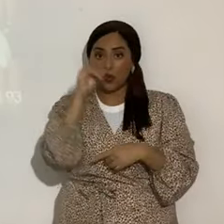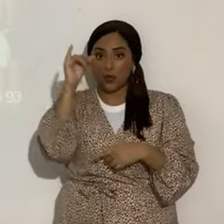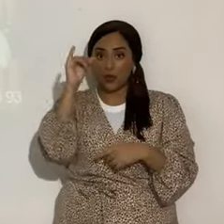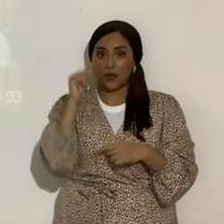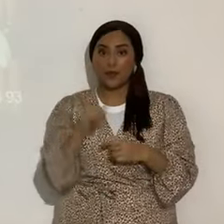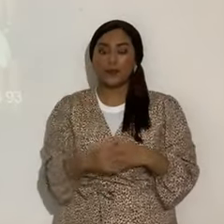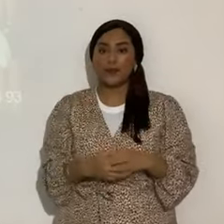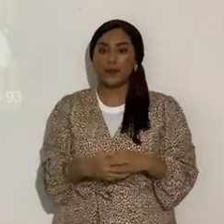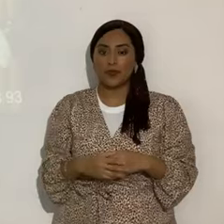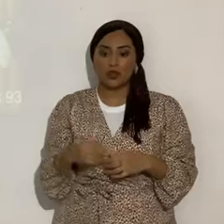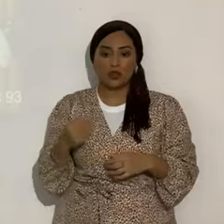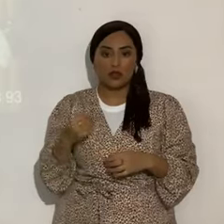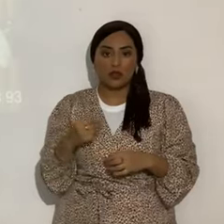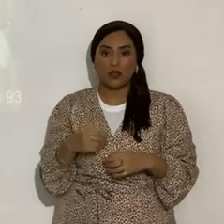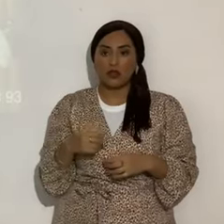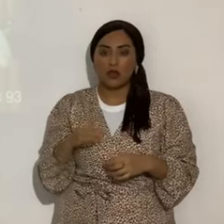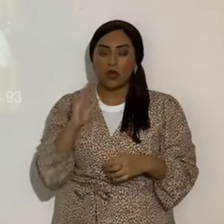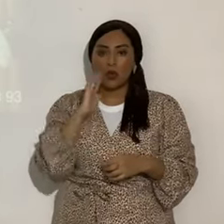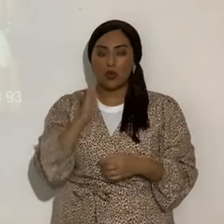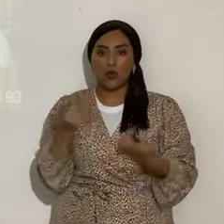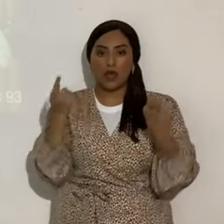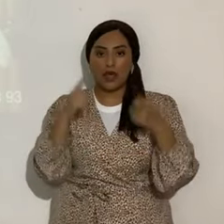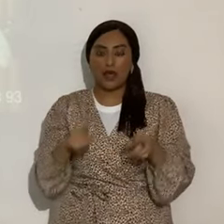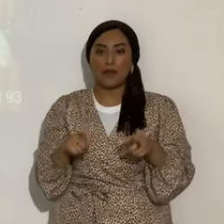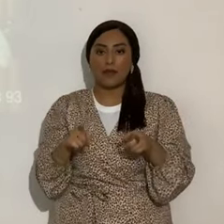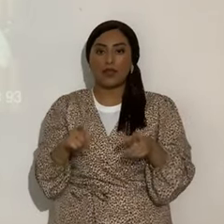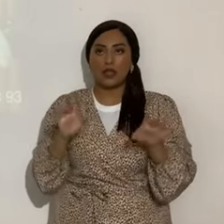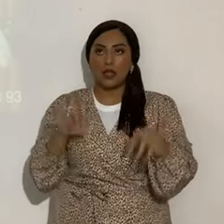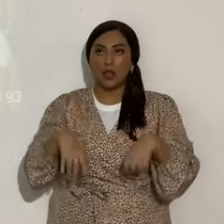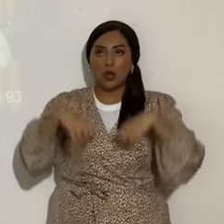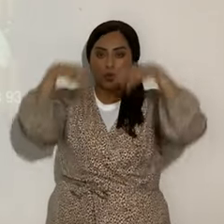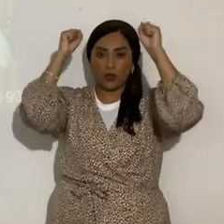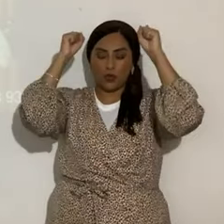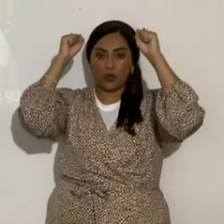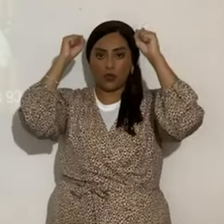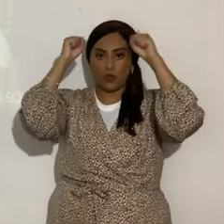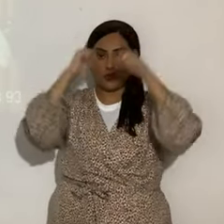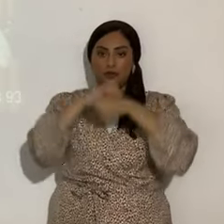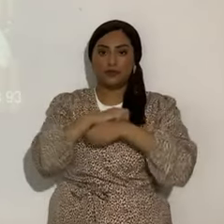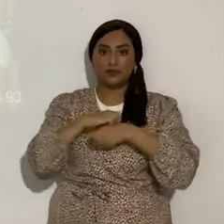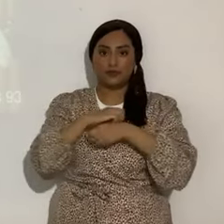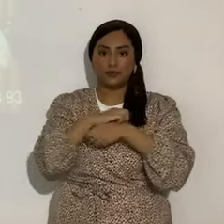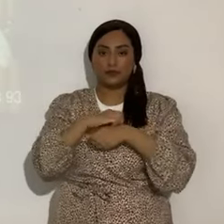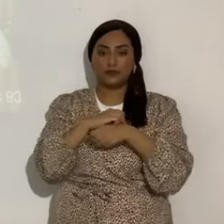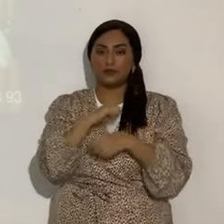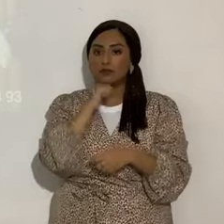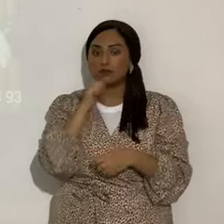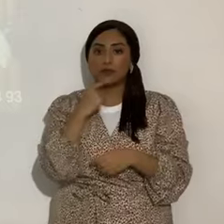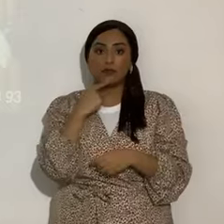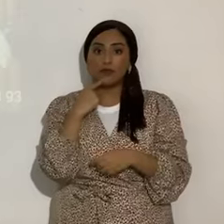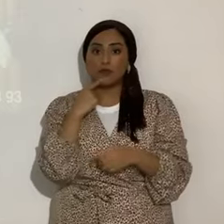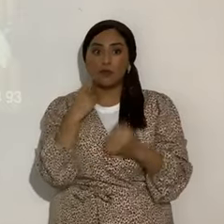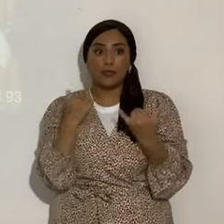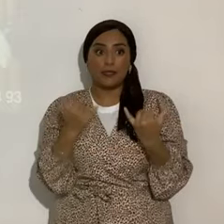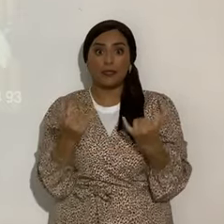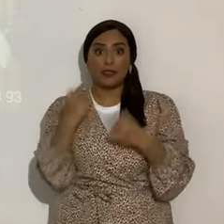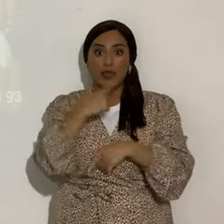puede ser otro cualquiera, será el Natsal, será el Arrebato, ¿sí? No estoy diciendo que este Yon Teruah va a ser,